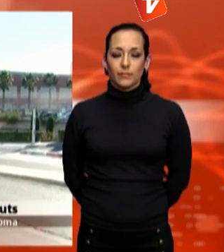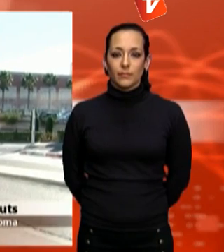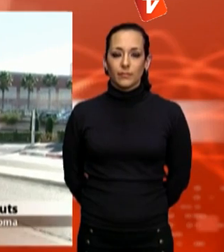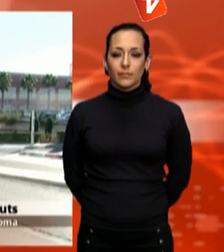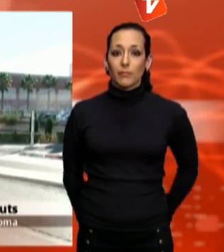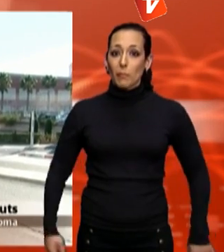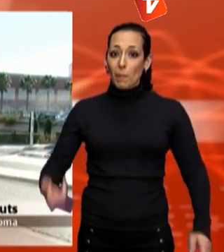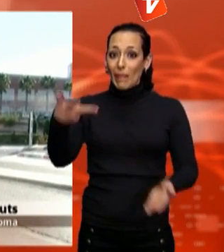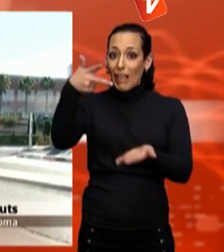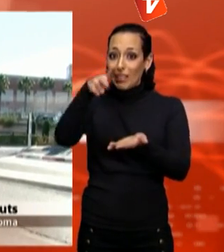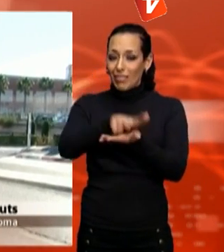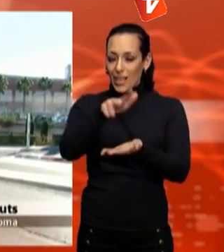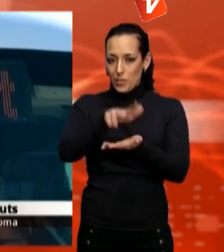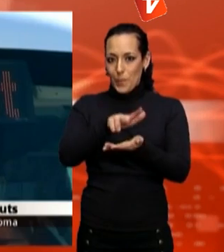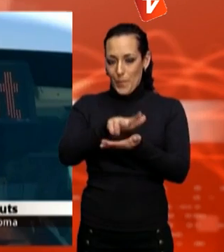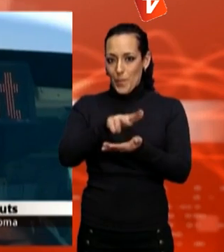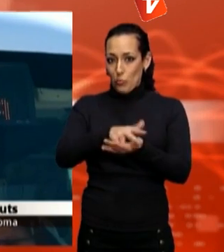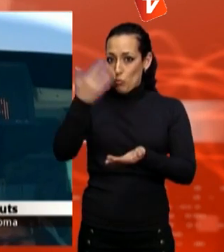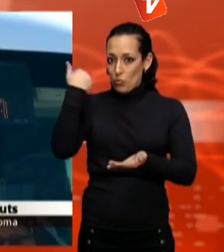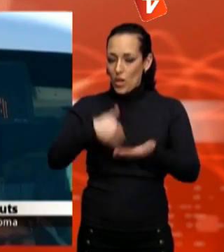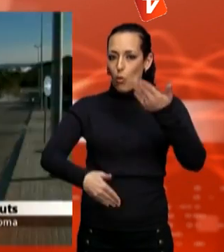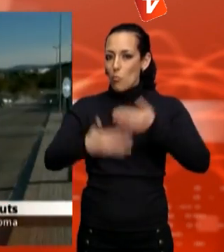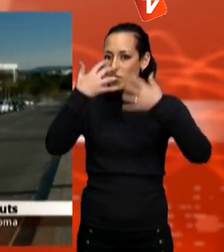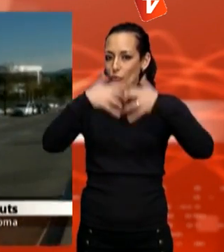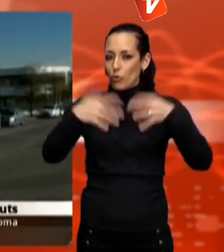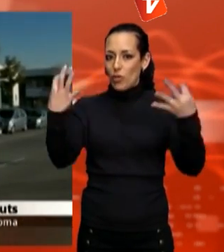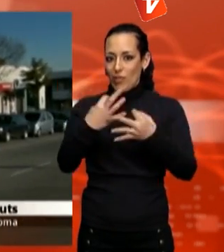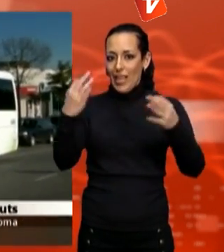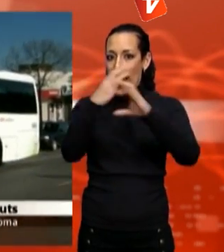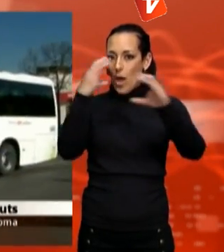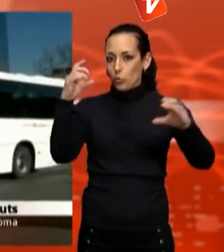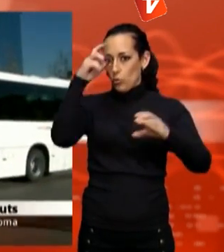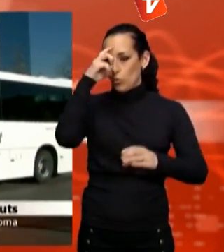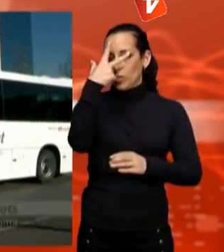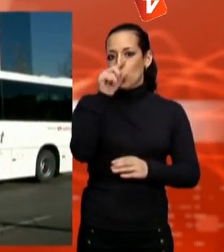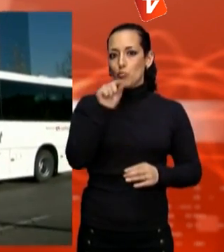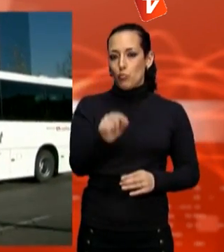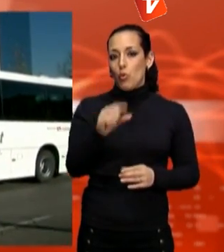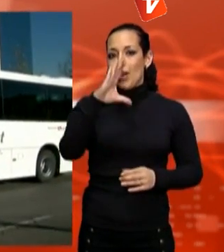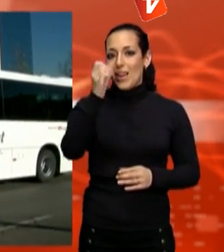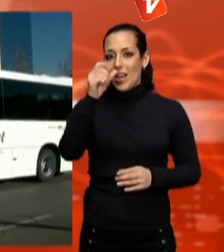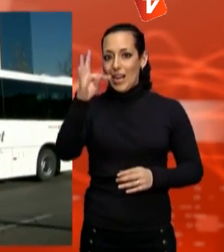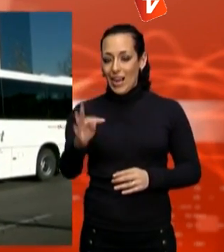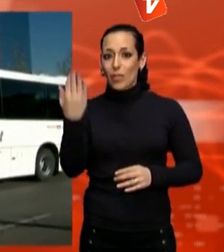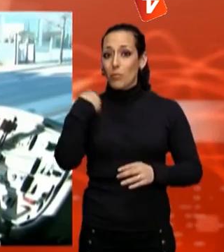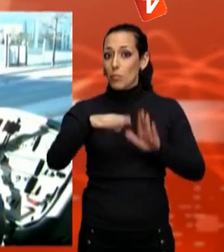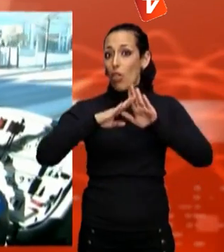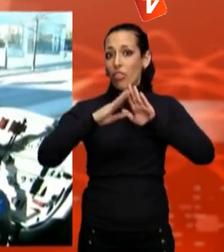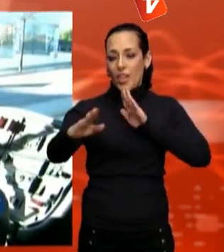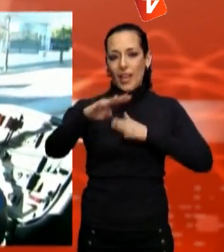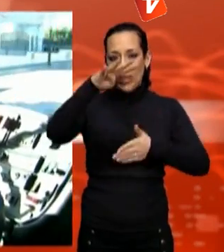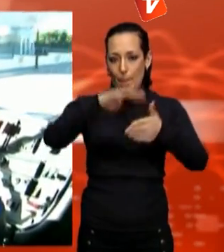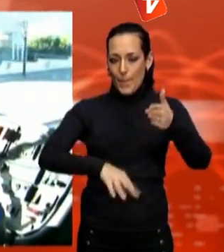Tres mesos després d'entrar en funcionament, el bus express.cat que va directe a Barcelona pel carril BAU ha guanyat més adeptes. Aquestes imatges